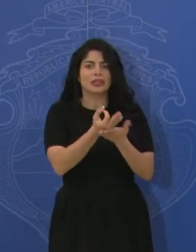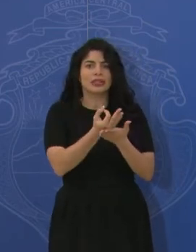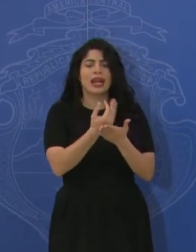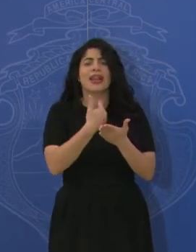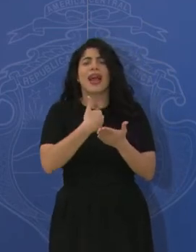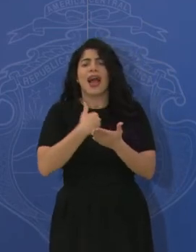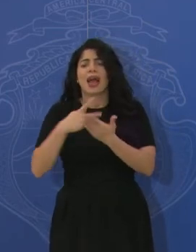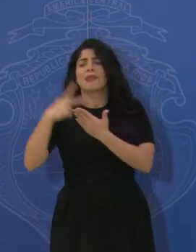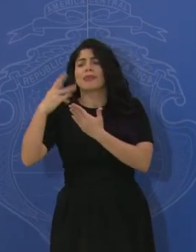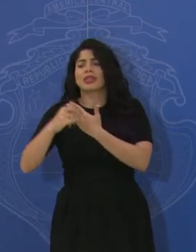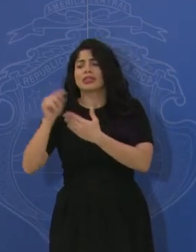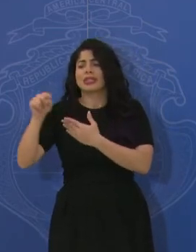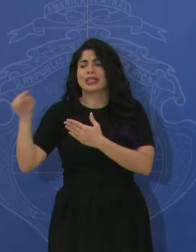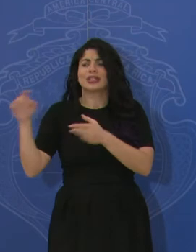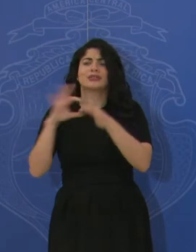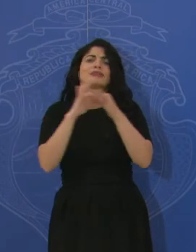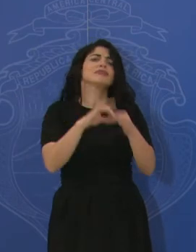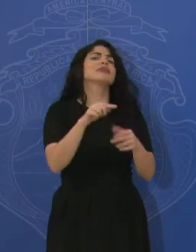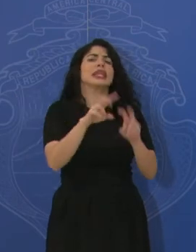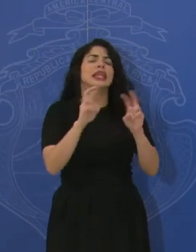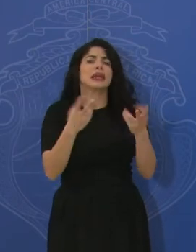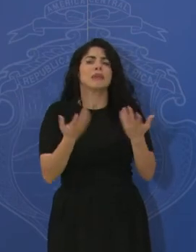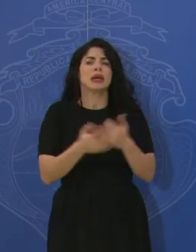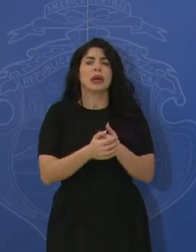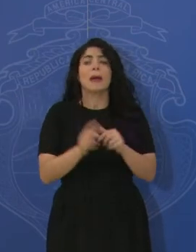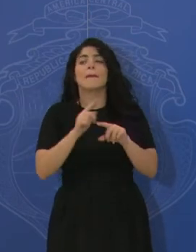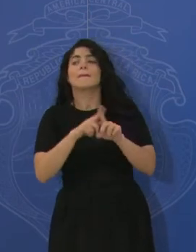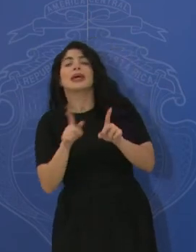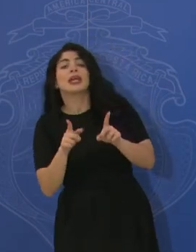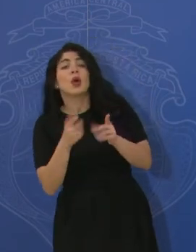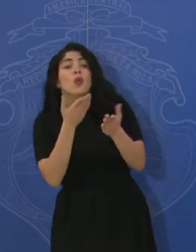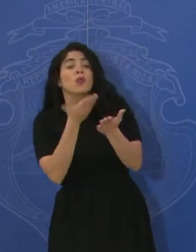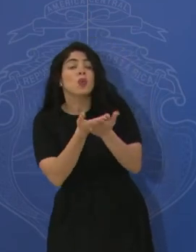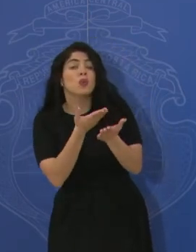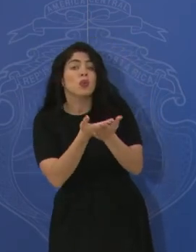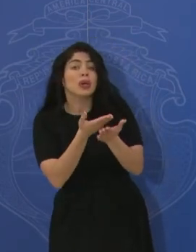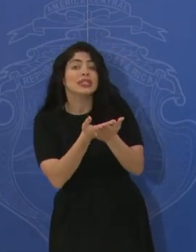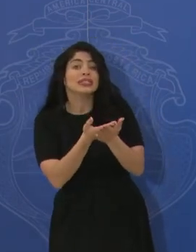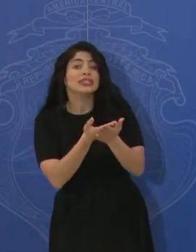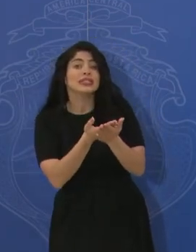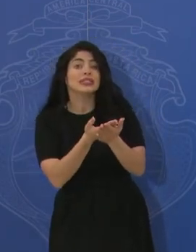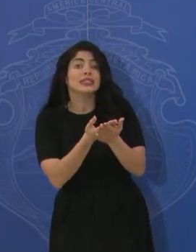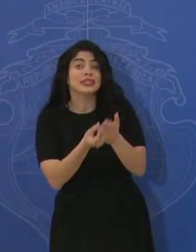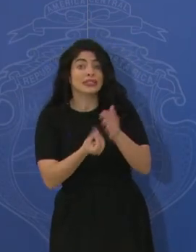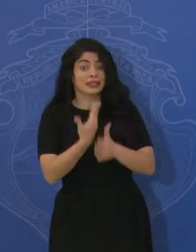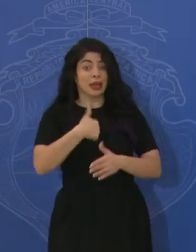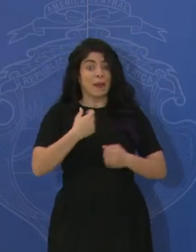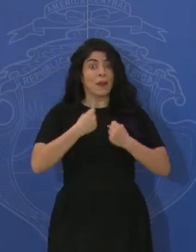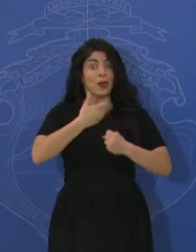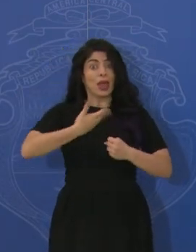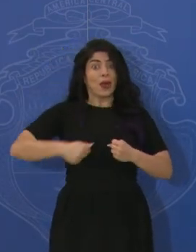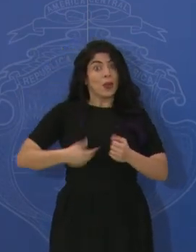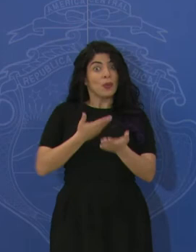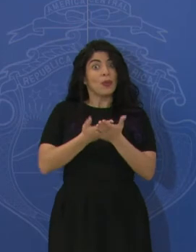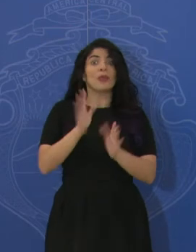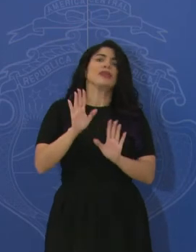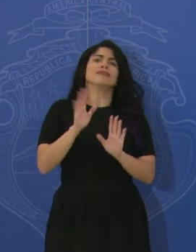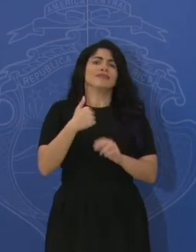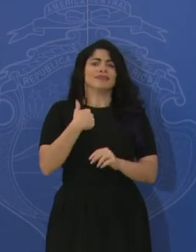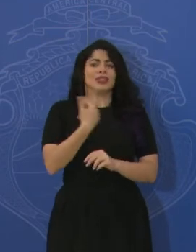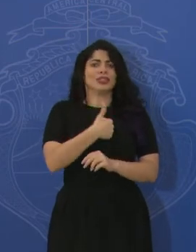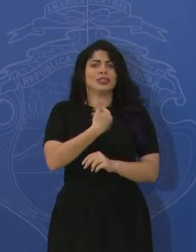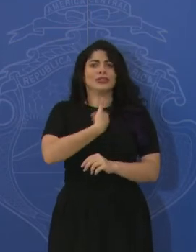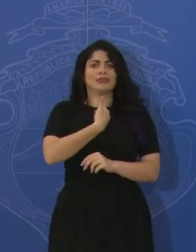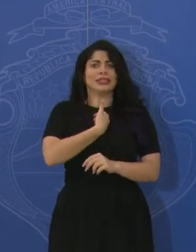hay proyectos en esa dirección. Pero es que las propuestas no salen del Ejecutivo, las propuestas no las podemos